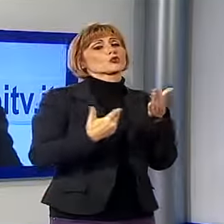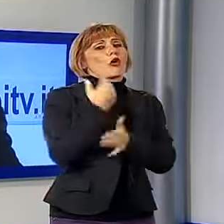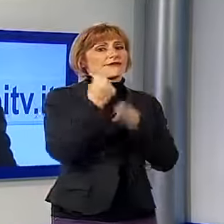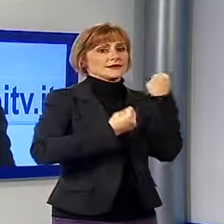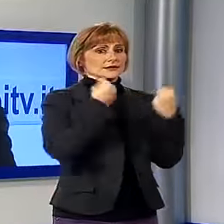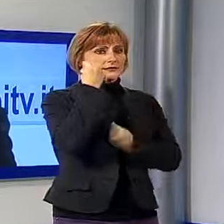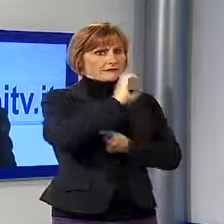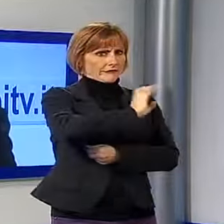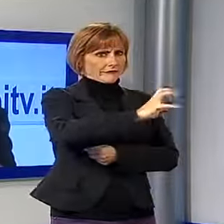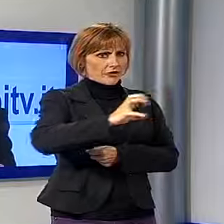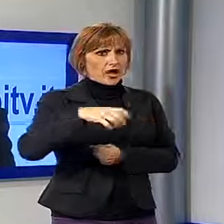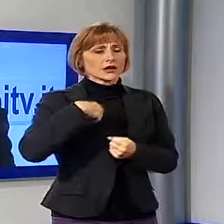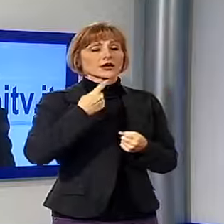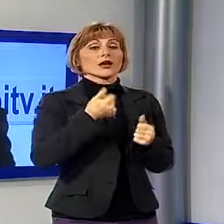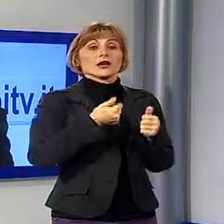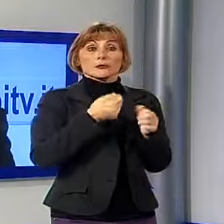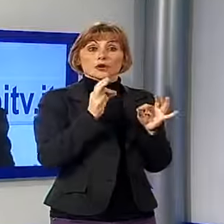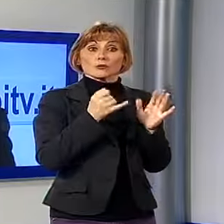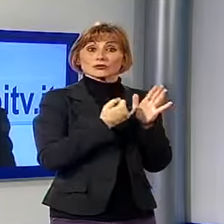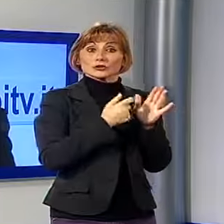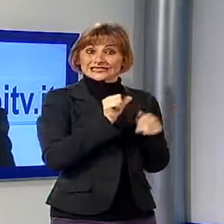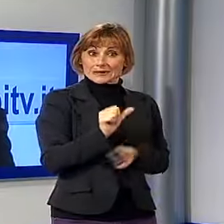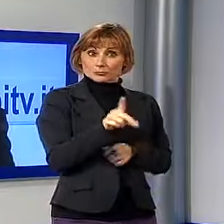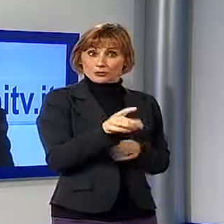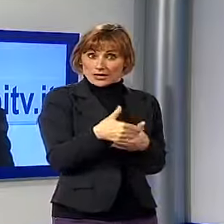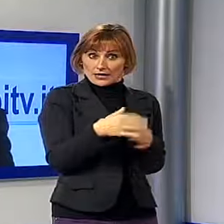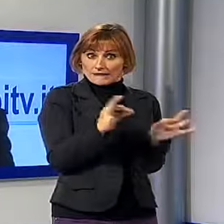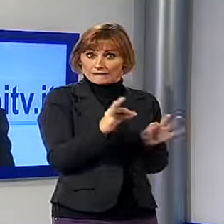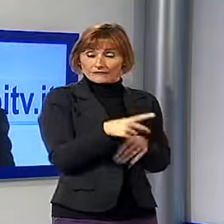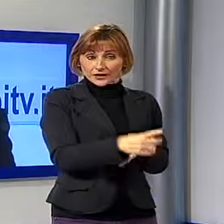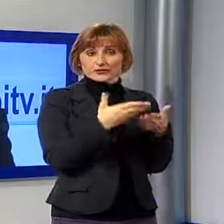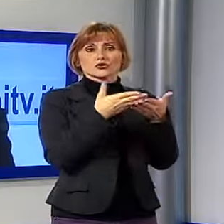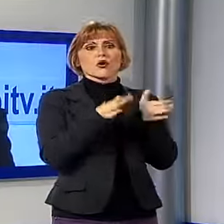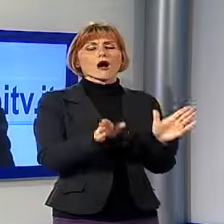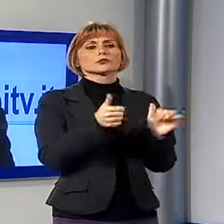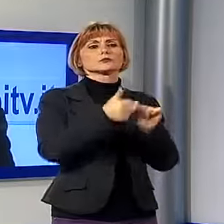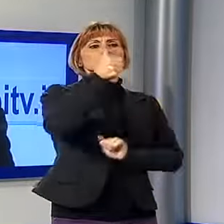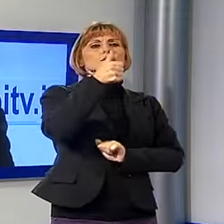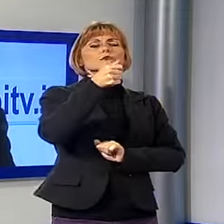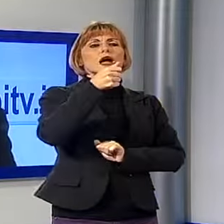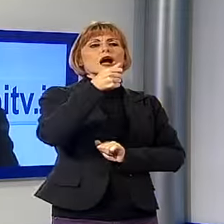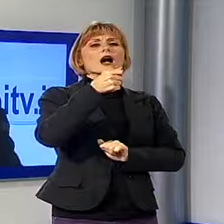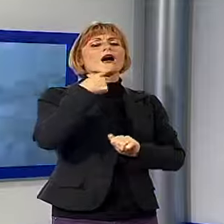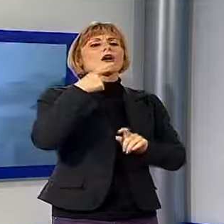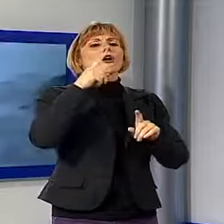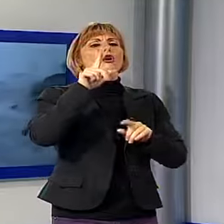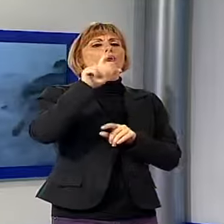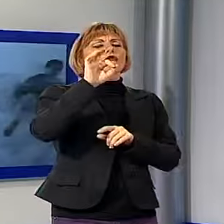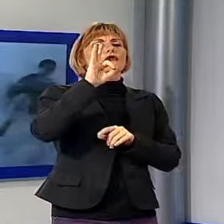anche, nel primo weekend, proprio sabato e domenica aprirà per la prima volta Expolux, che è questo expo dedicato